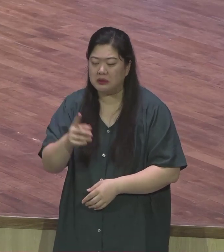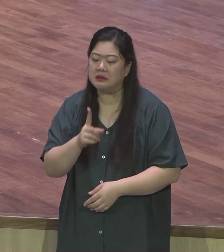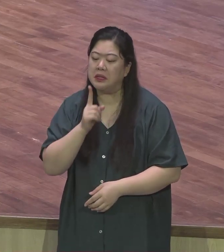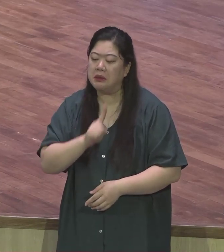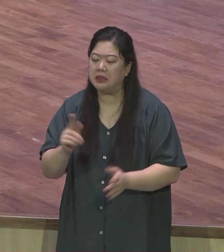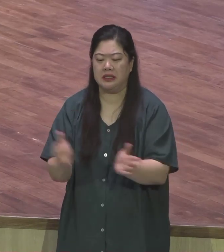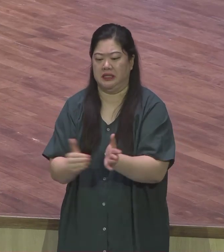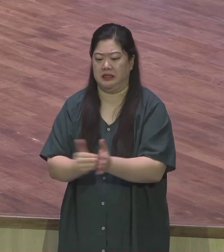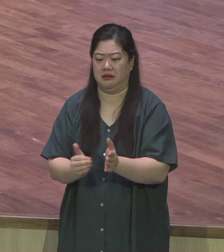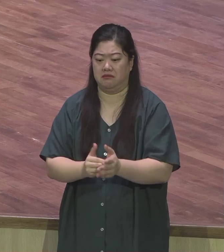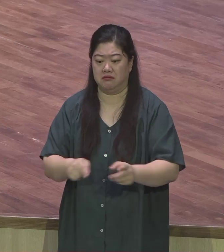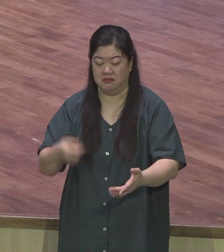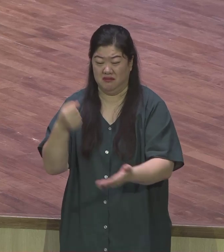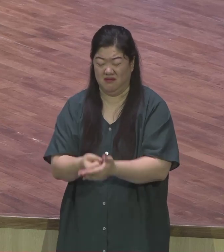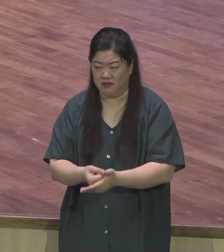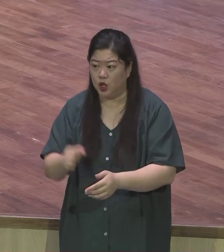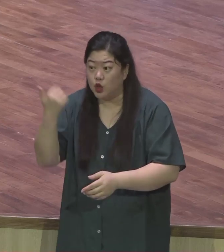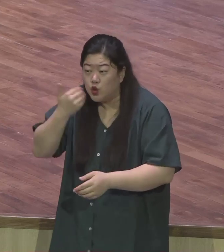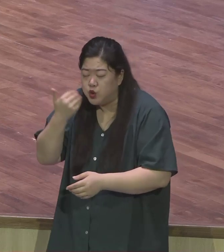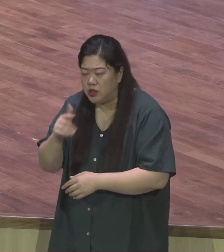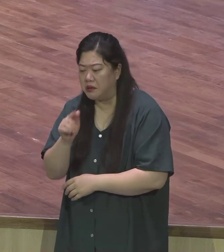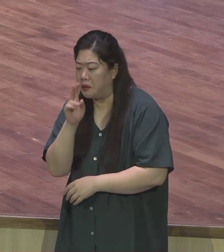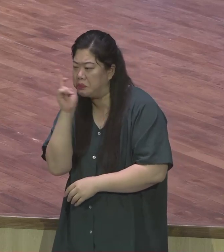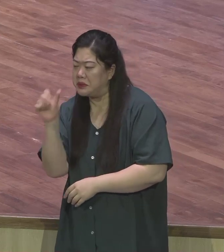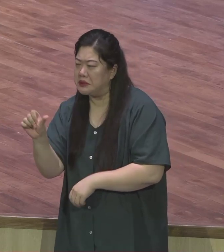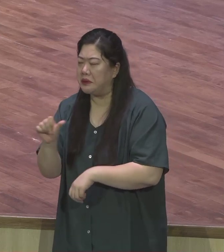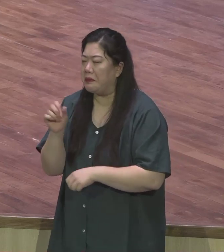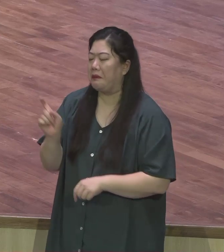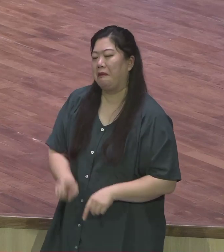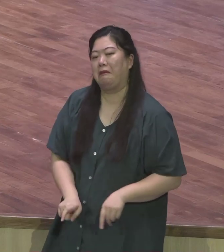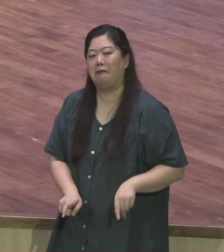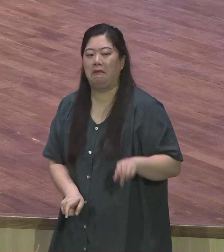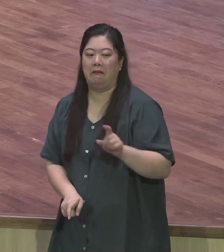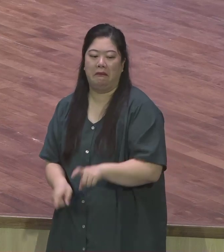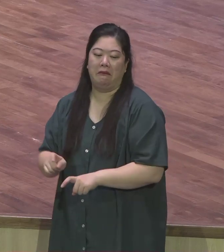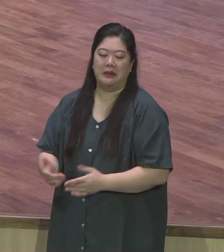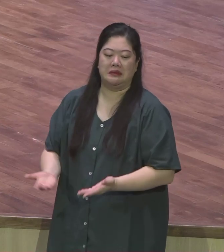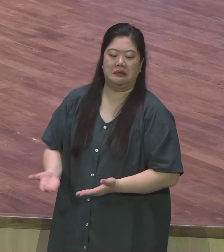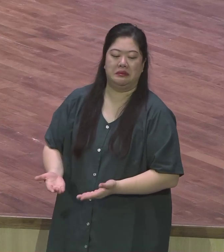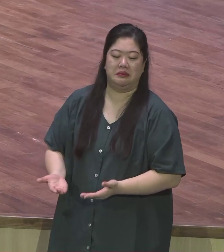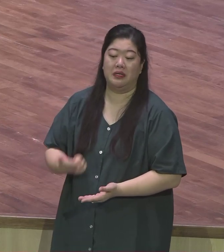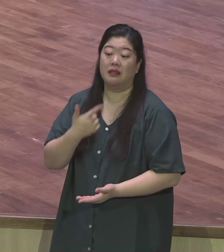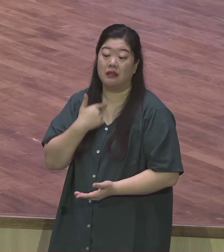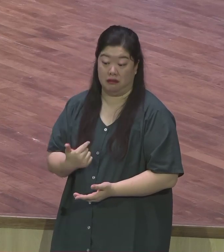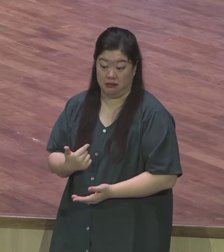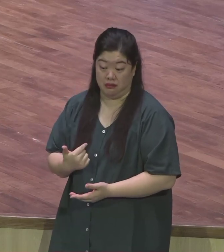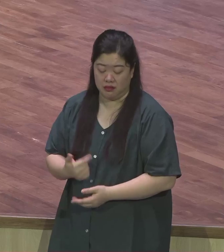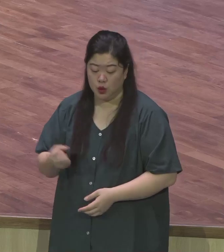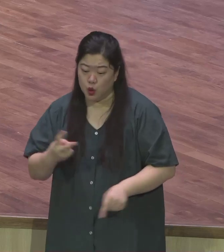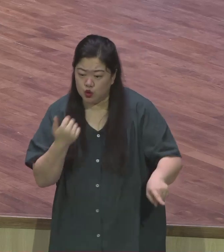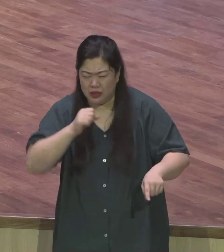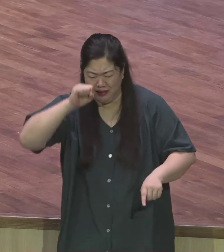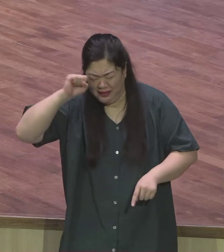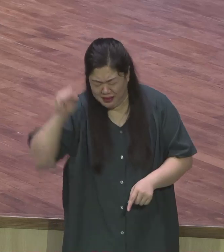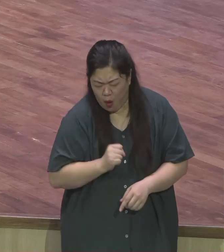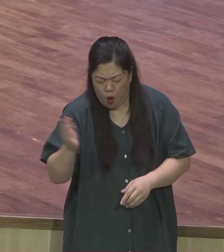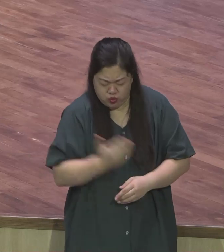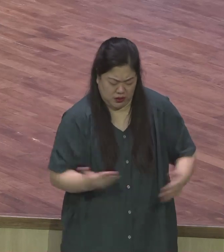같지만 똑같은 품삭이 주어집니다 이건 뭐냐 일찍 예수를 믿었건 늦게 정말 운명하기